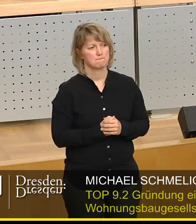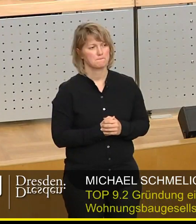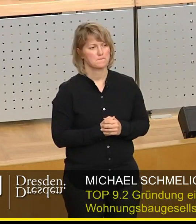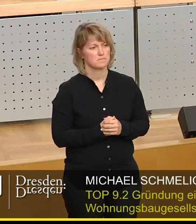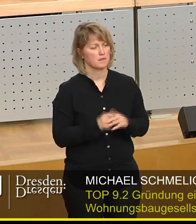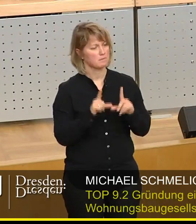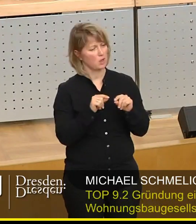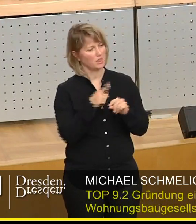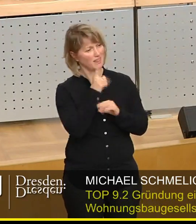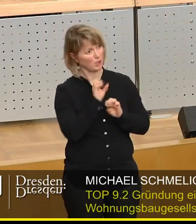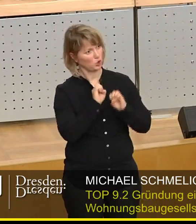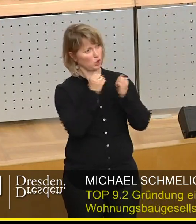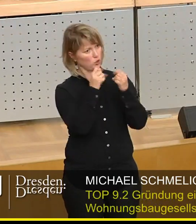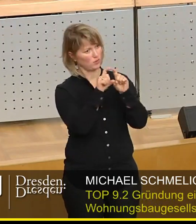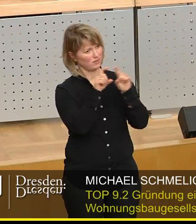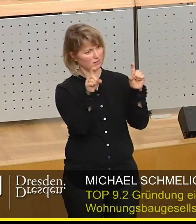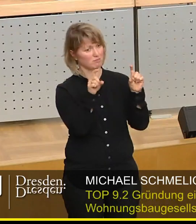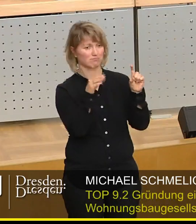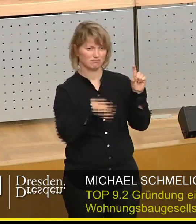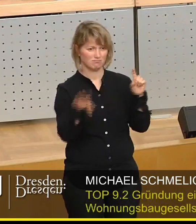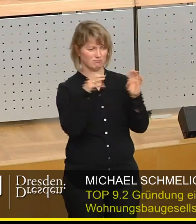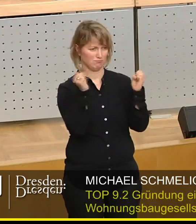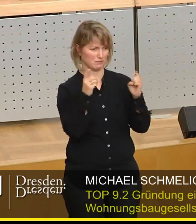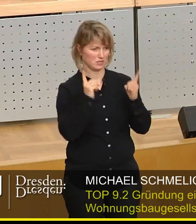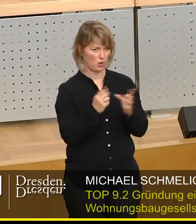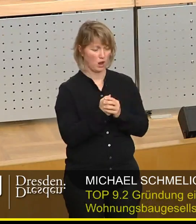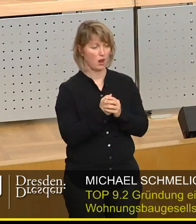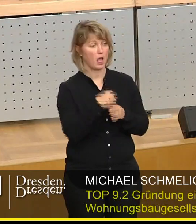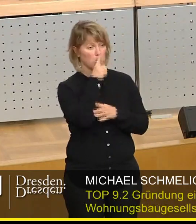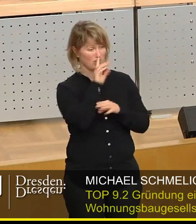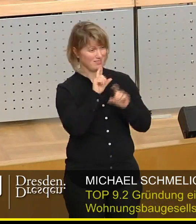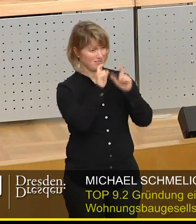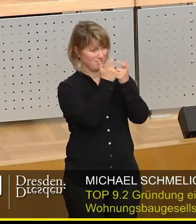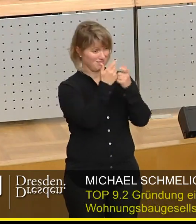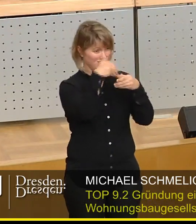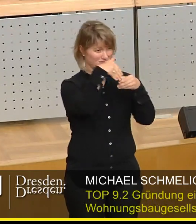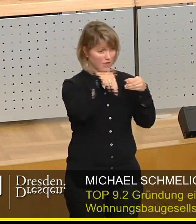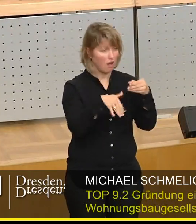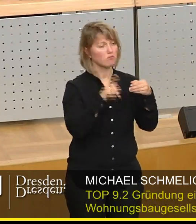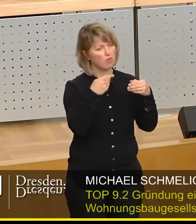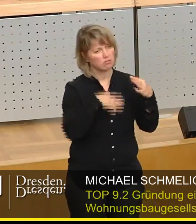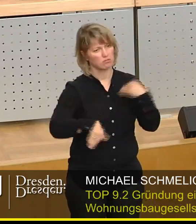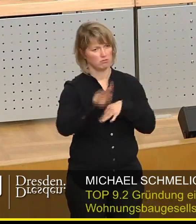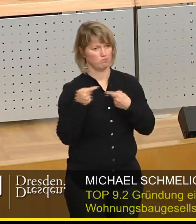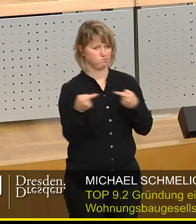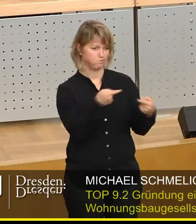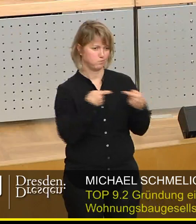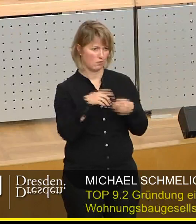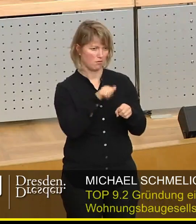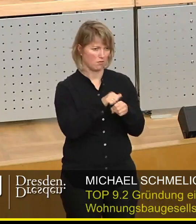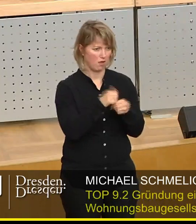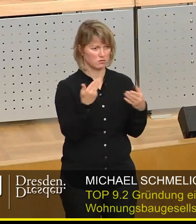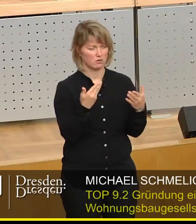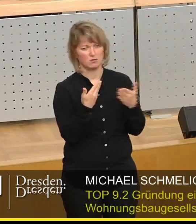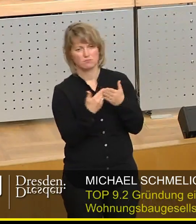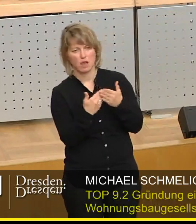Und innerhalb dieses Instruments kann man sich noch darüber verständigen, ob es die eine